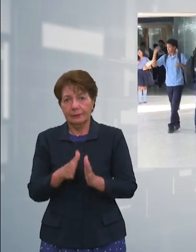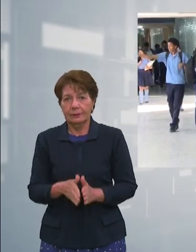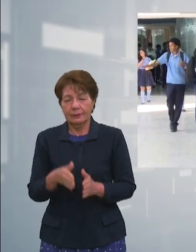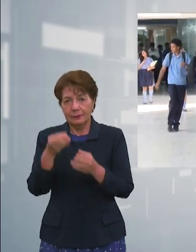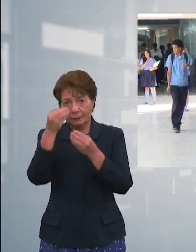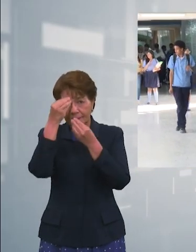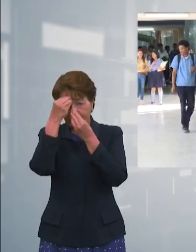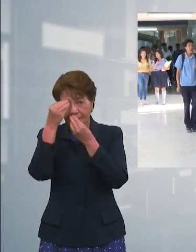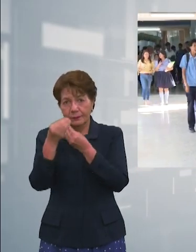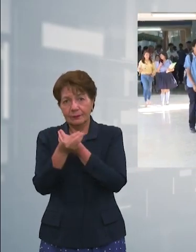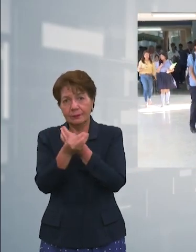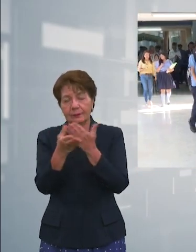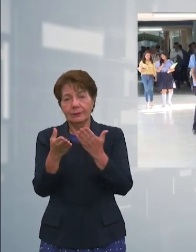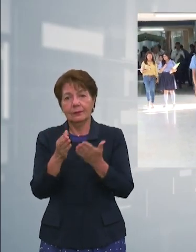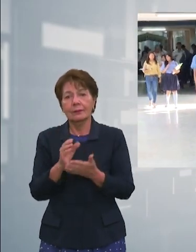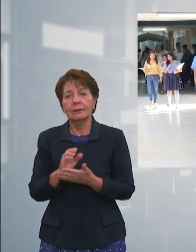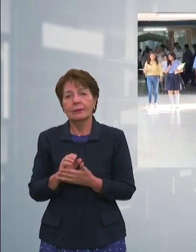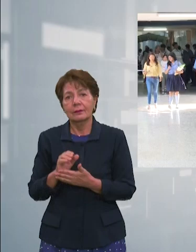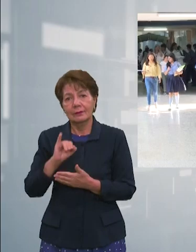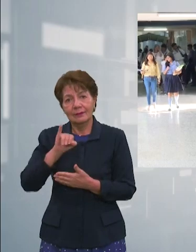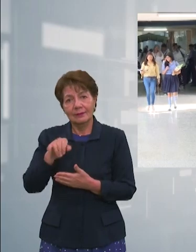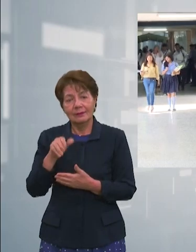Ludin Durón, les informó Janet Lagos.